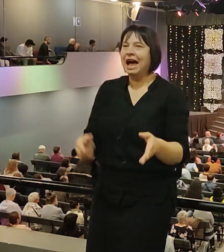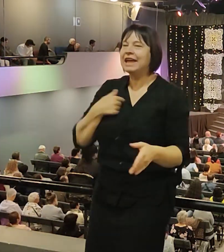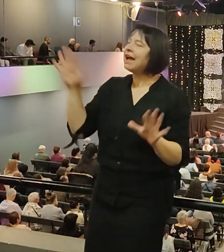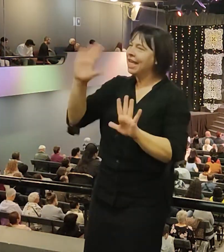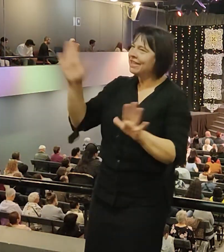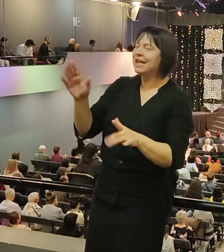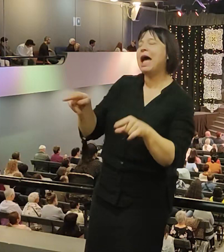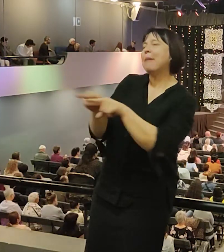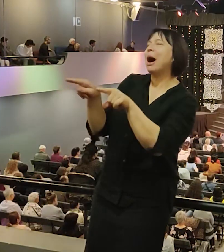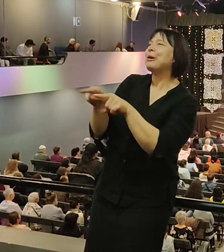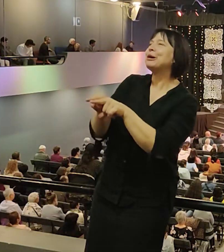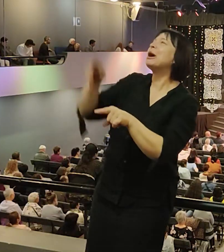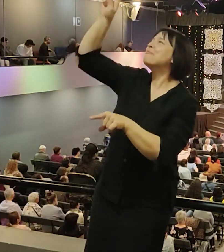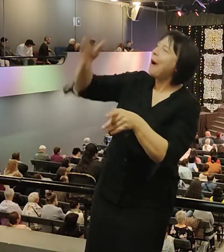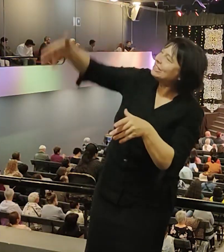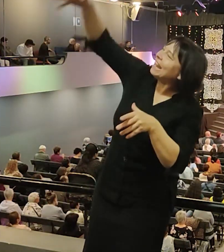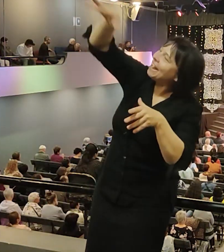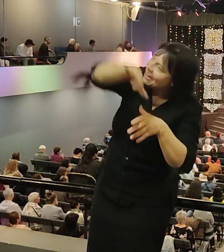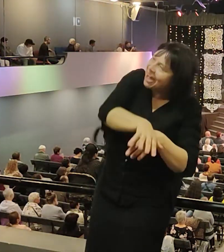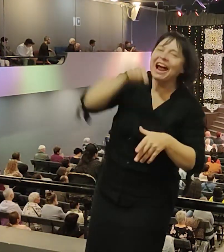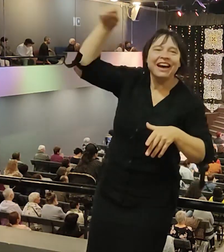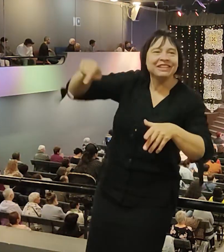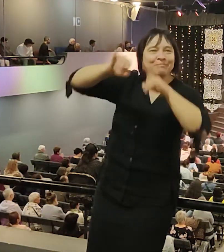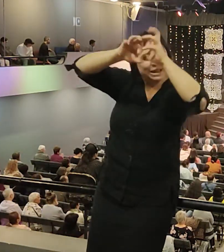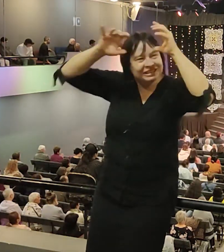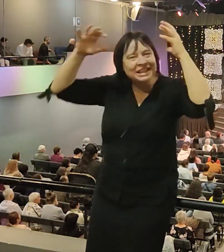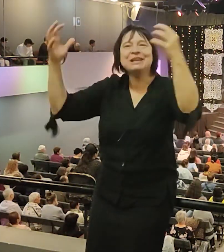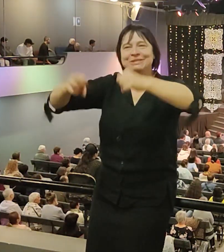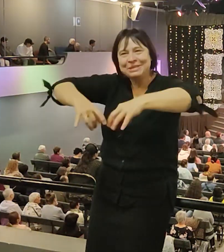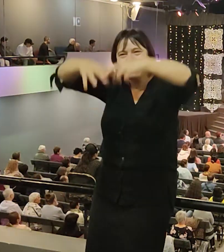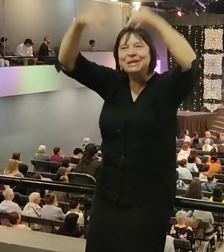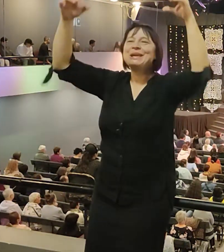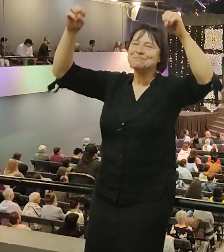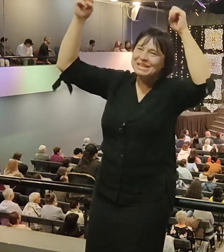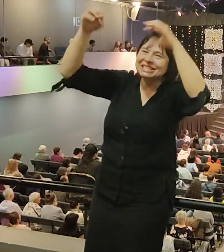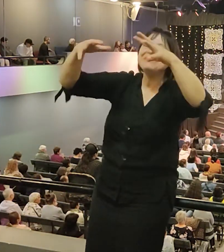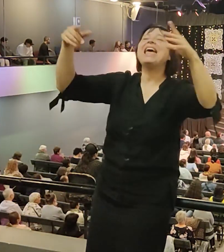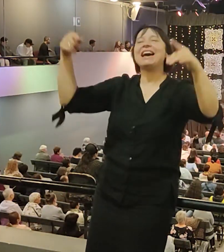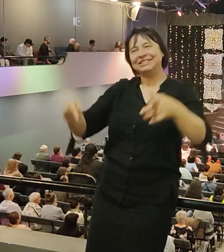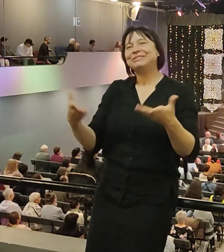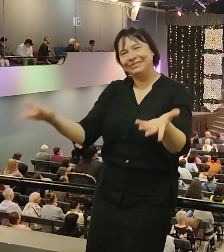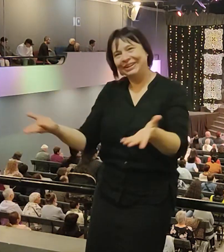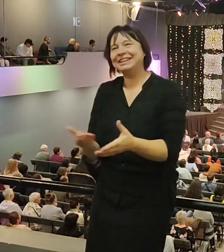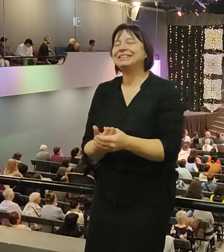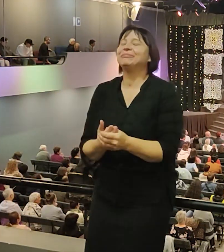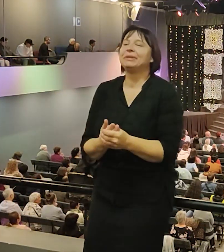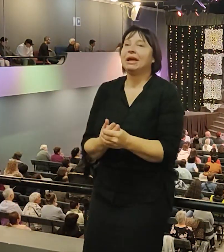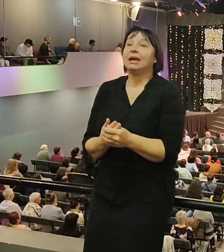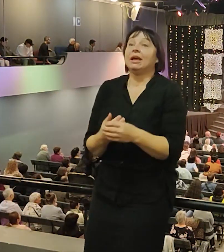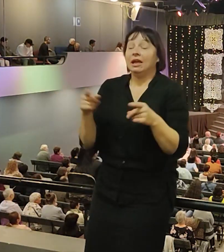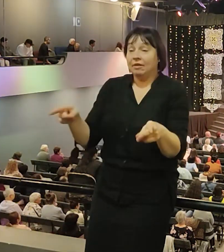Он все в глазах наших, как мы сегодня думаем. Кого-то ад, а у меня какое-то благословение. Ну, в общем, он говорит так, захожу, открываю дверь.